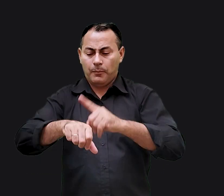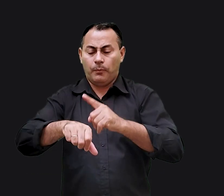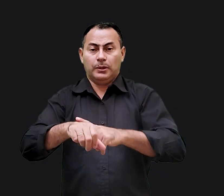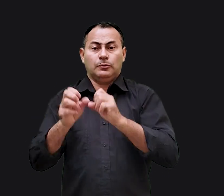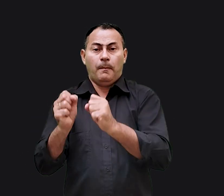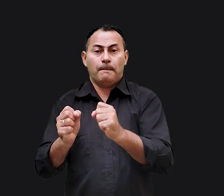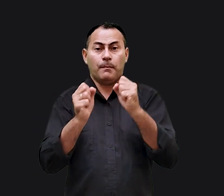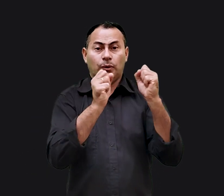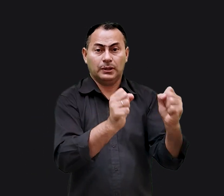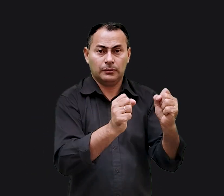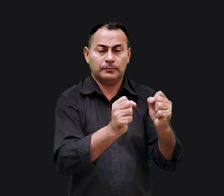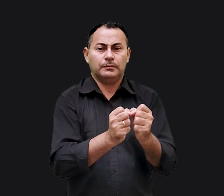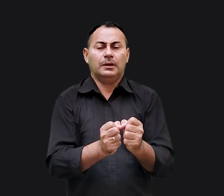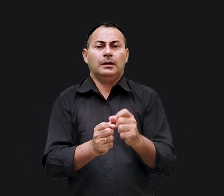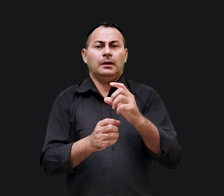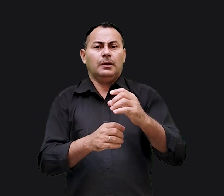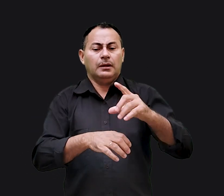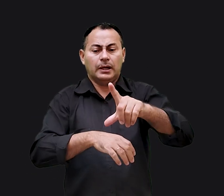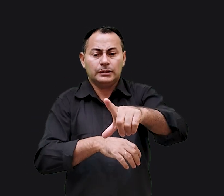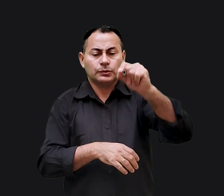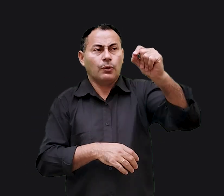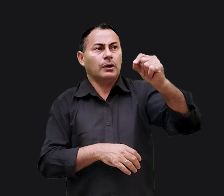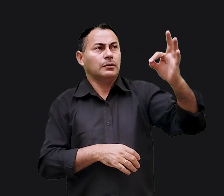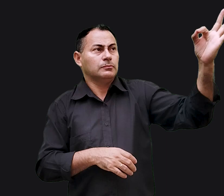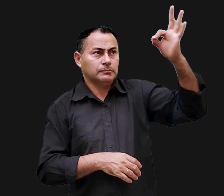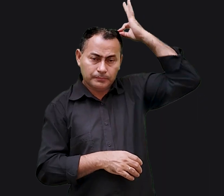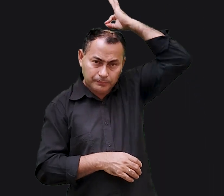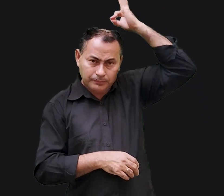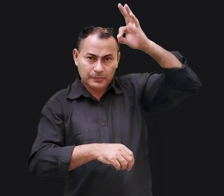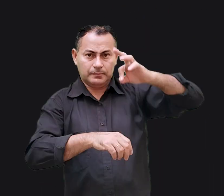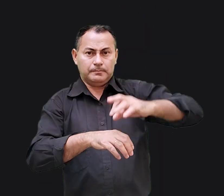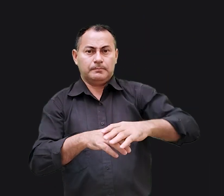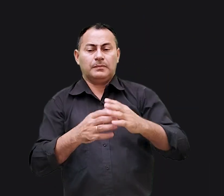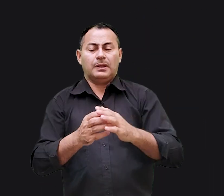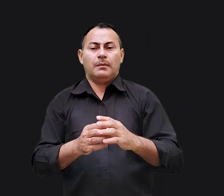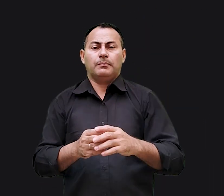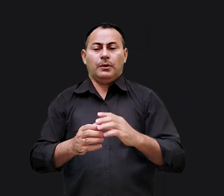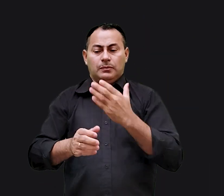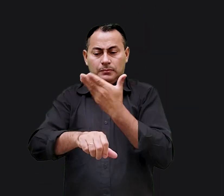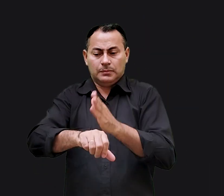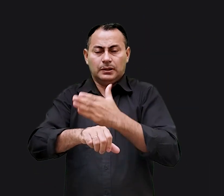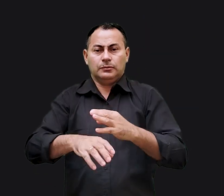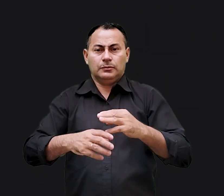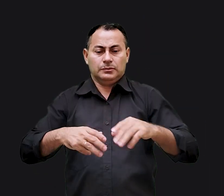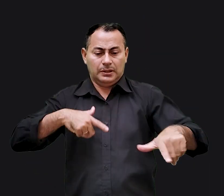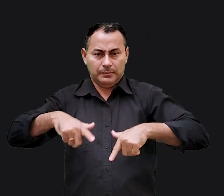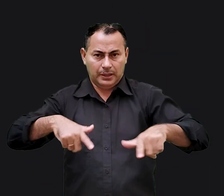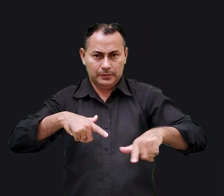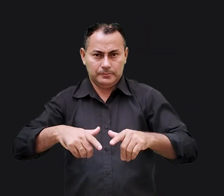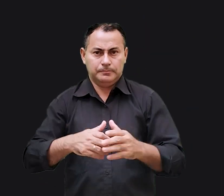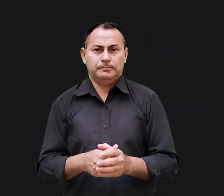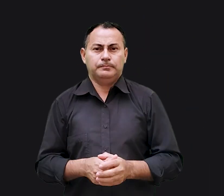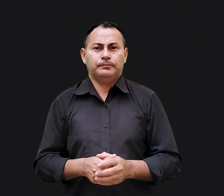um momento poderoso. Essa é a unção maravilhosa do Espírito Santo para o exercício dos ministérios.